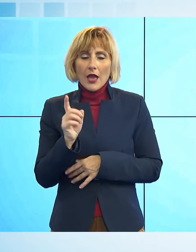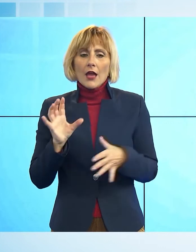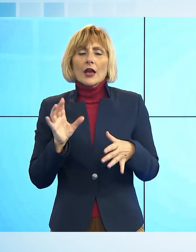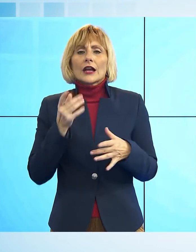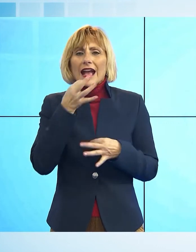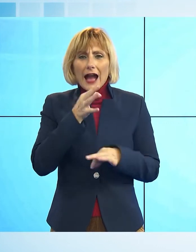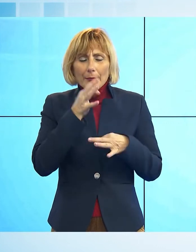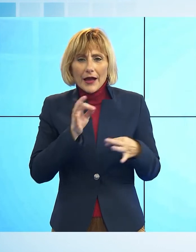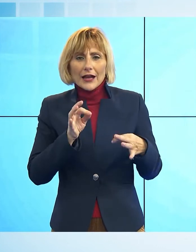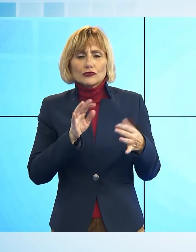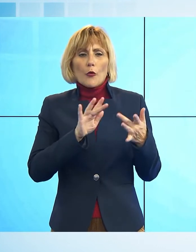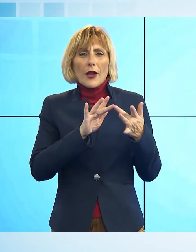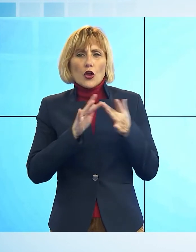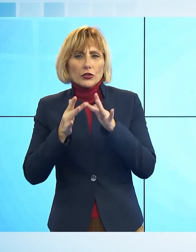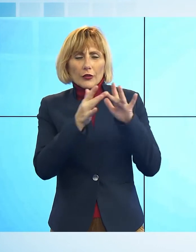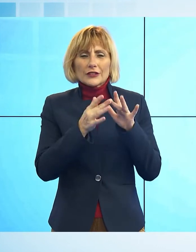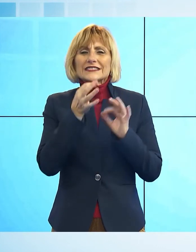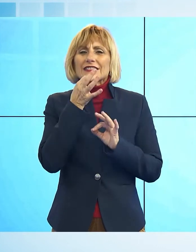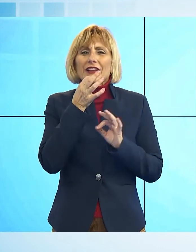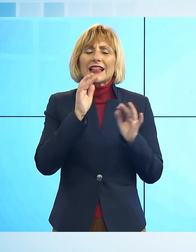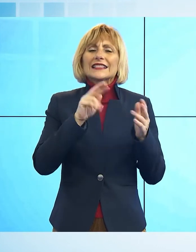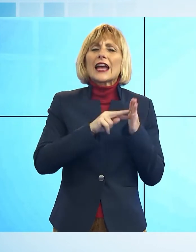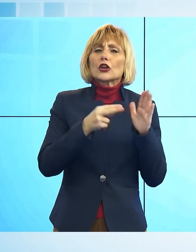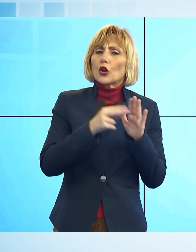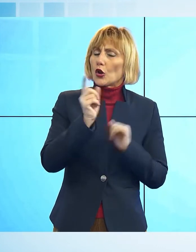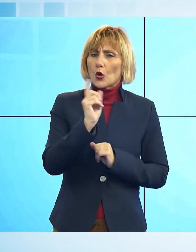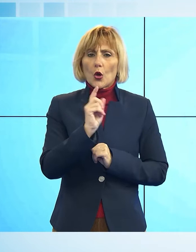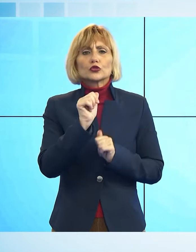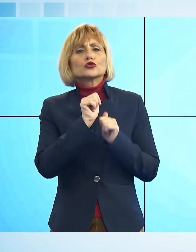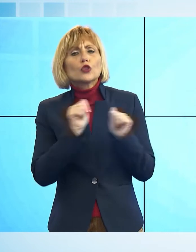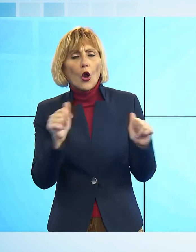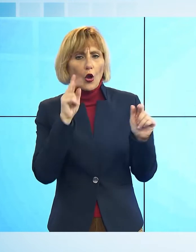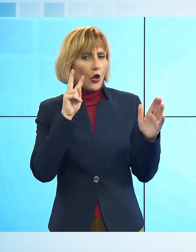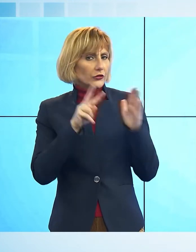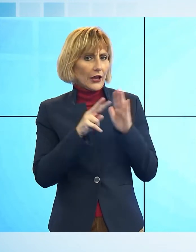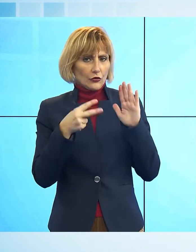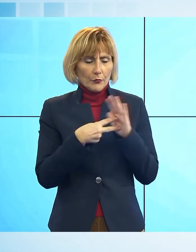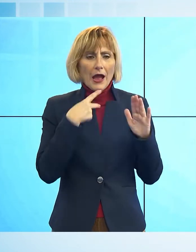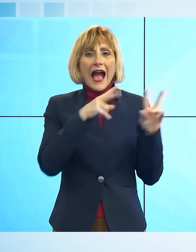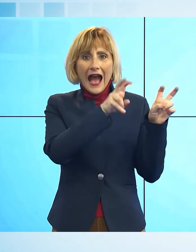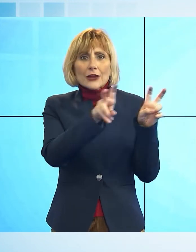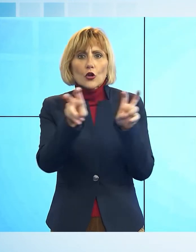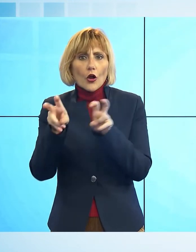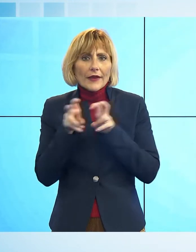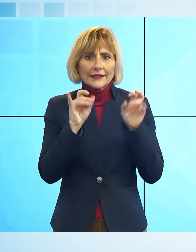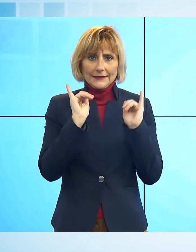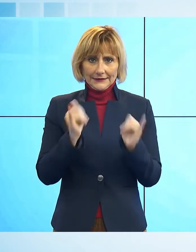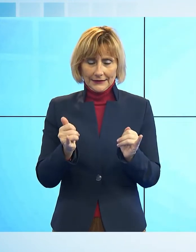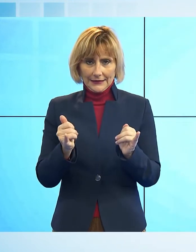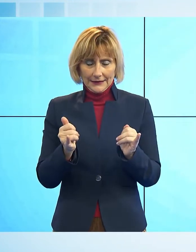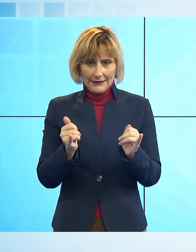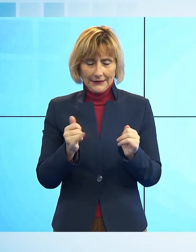tecnologie, ma perché parliamo di temi, di tematiche importanti che devono coinvolgere l'intera cittadinanza.